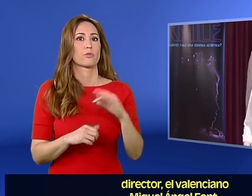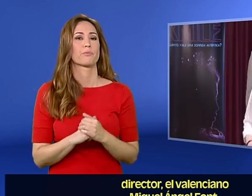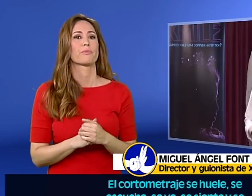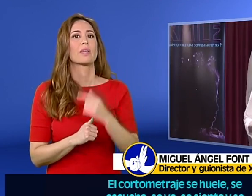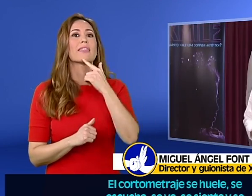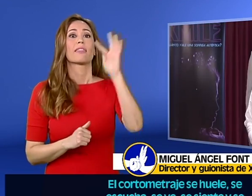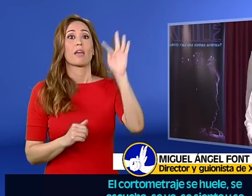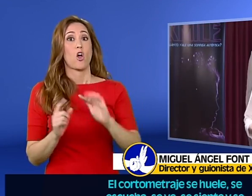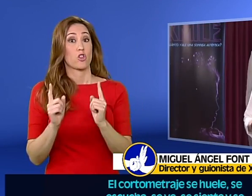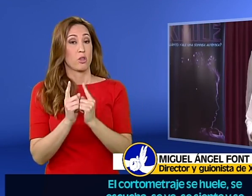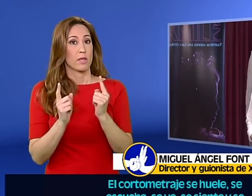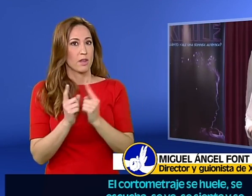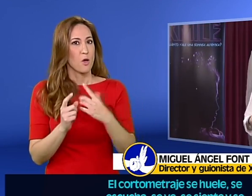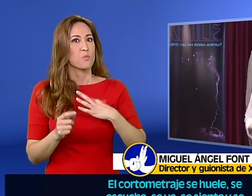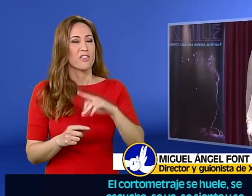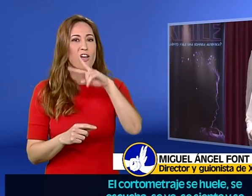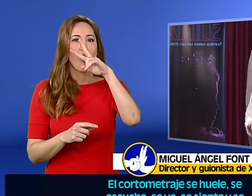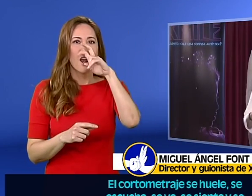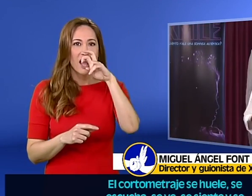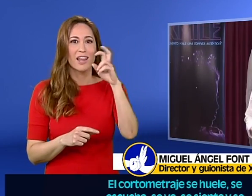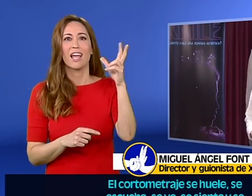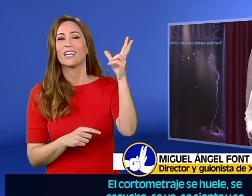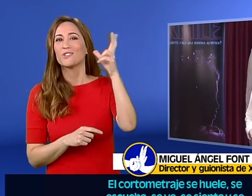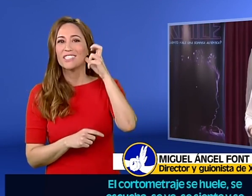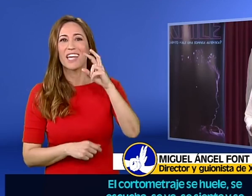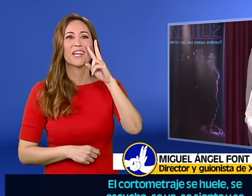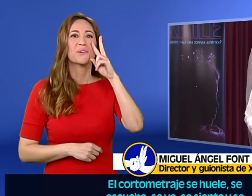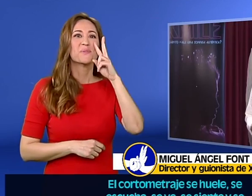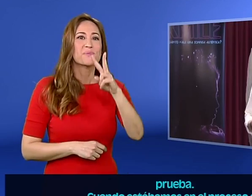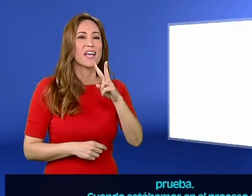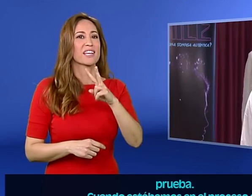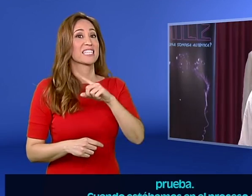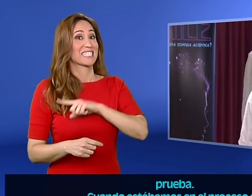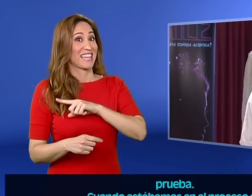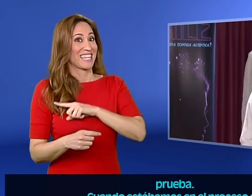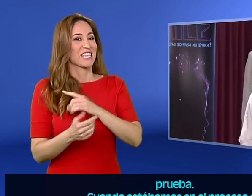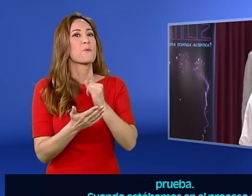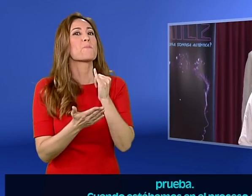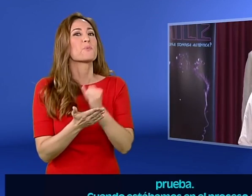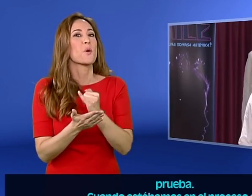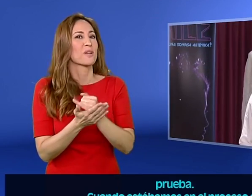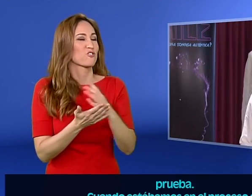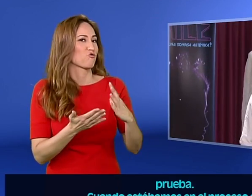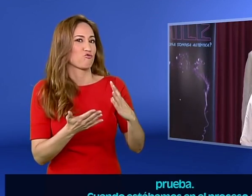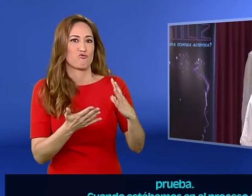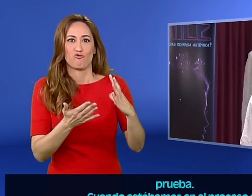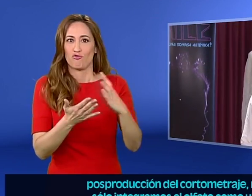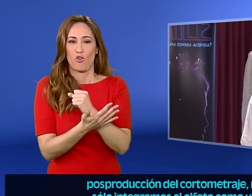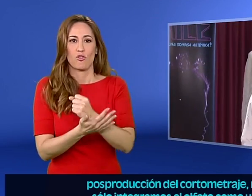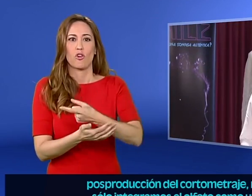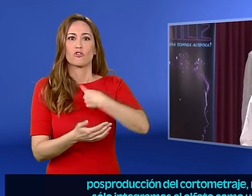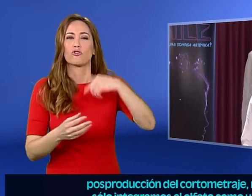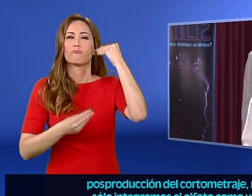El cortometraje se huele, se escucha, se ve, se siente y se prueba. Cuando estábamos en el proceso de postproducción del